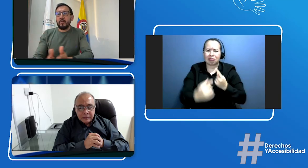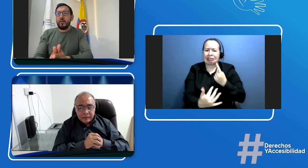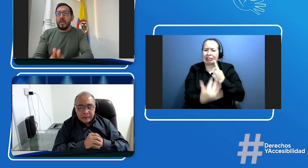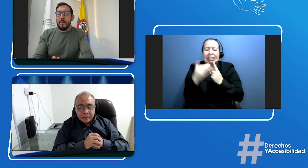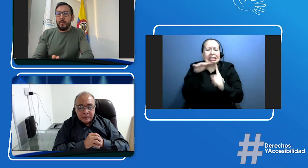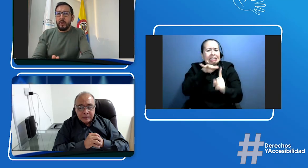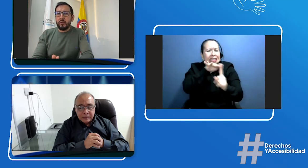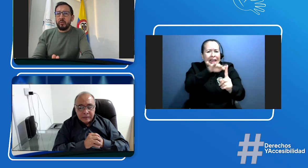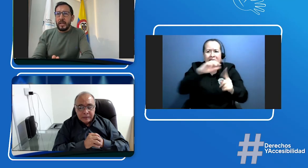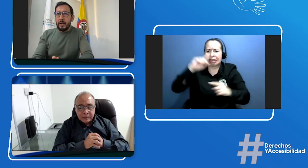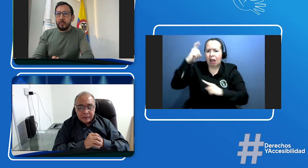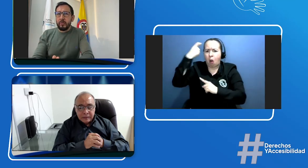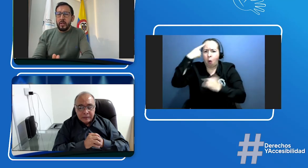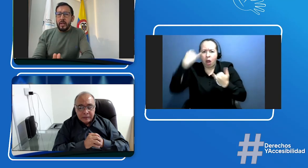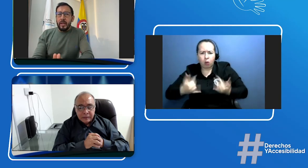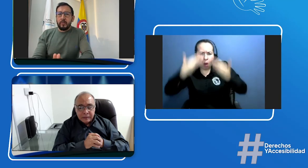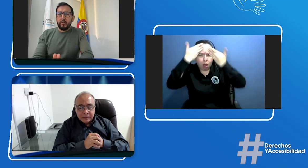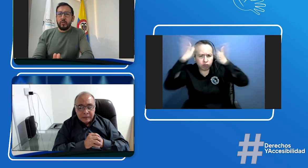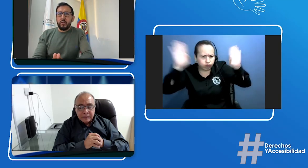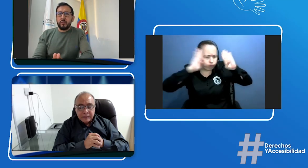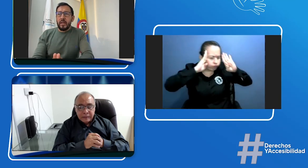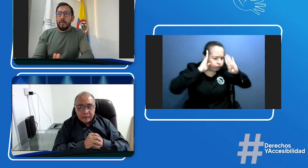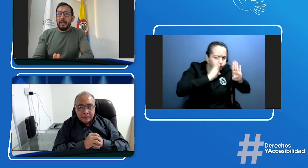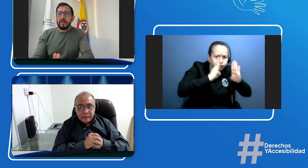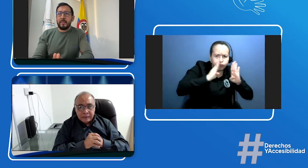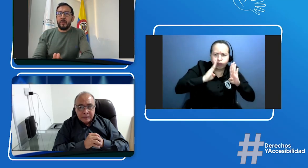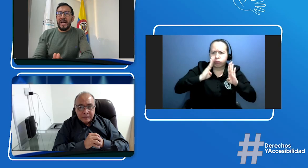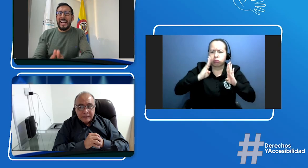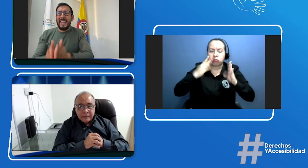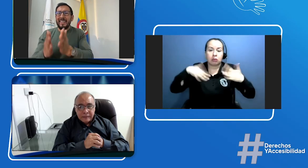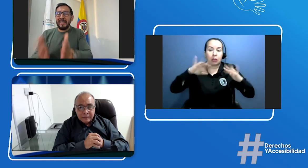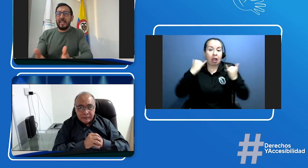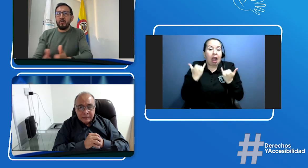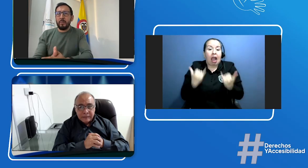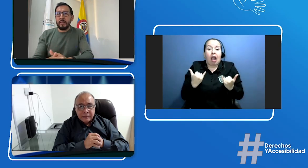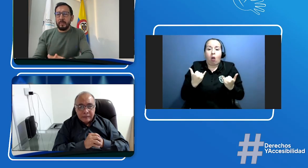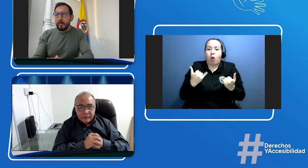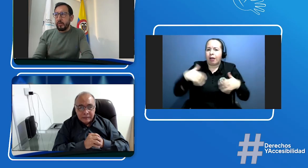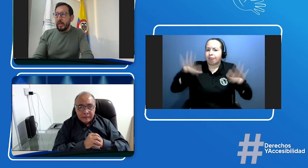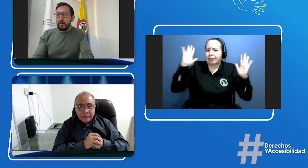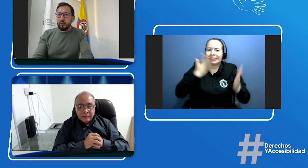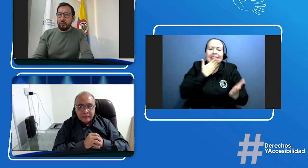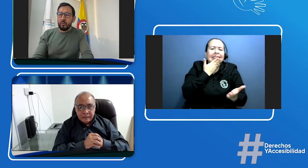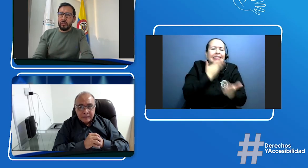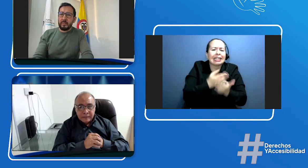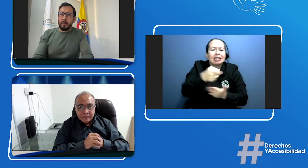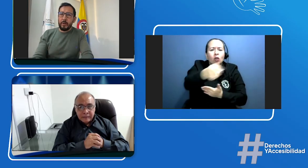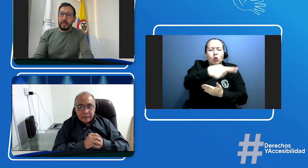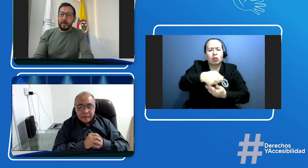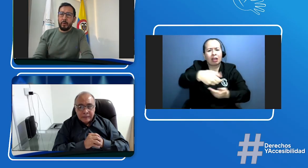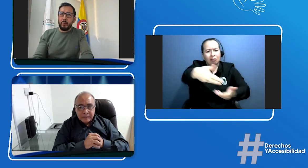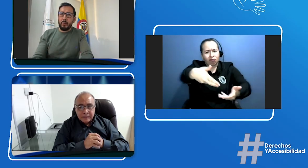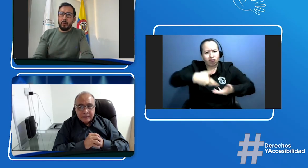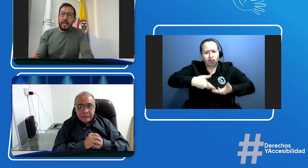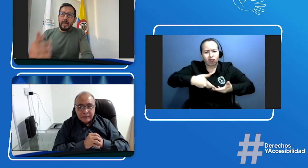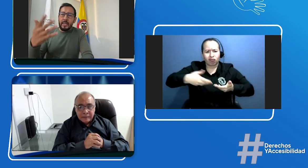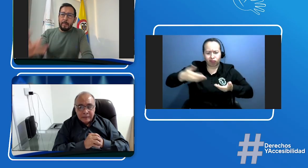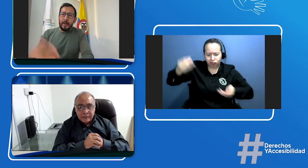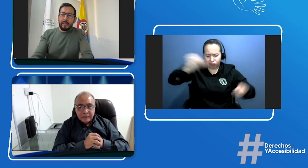y amplio a escucharlos entonces no nos queda más sino agradecerles su participación en la construcción de esta política pública y de parte del